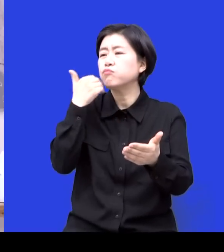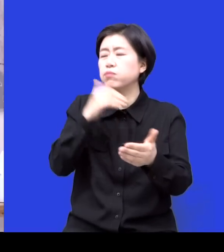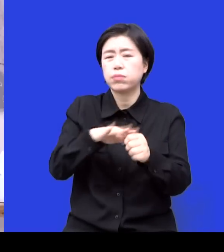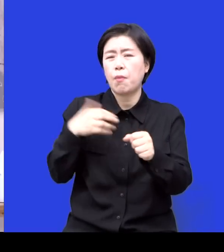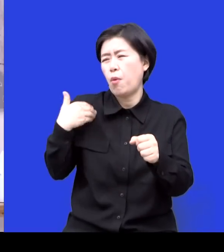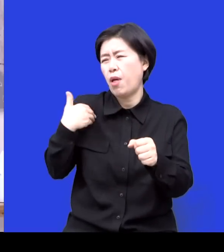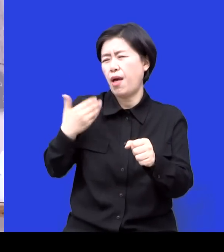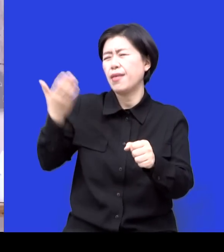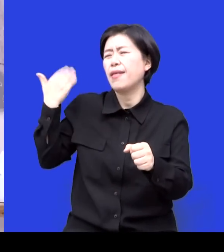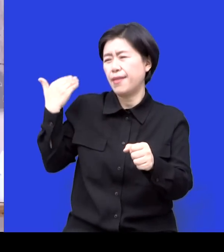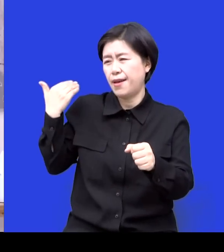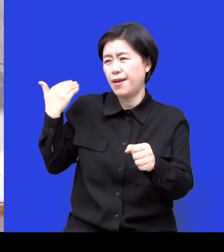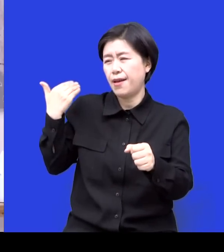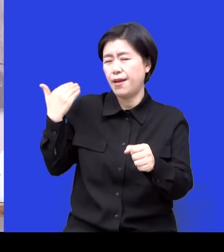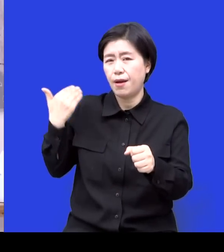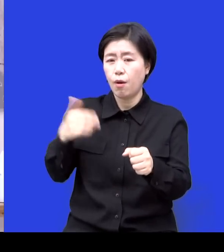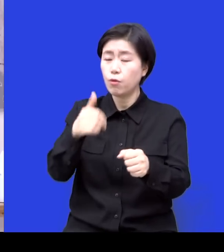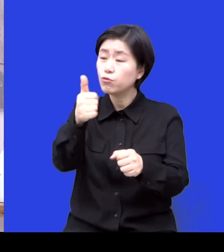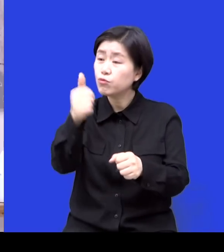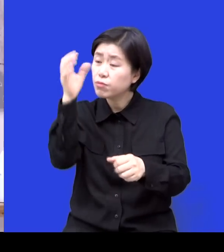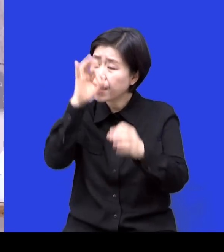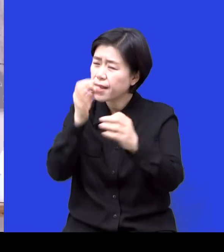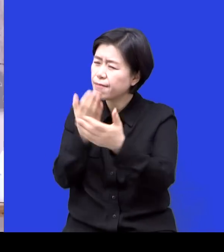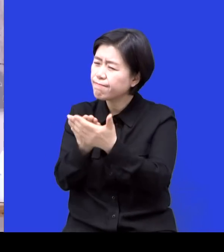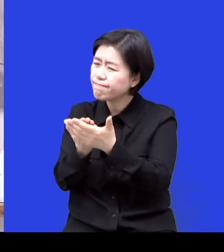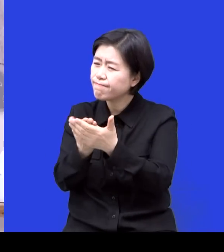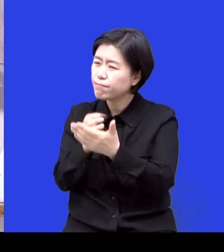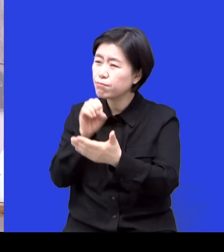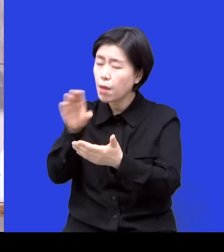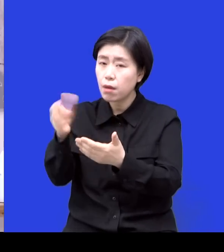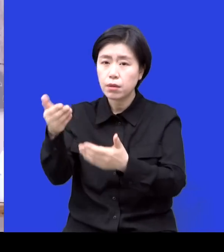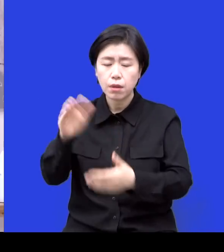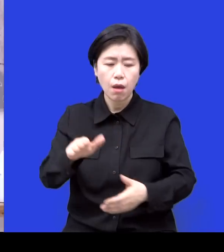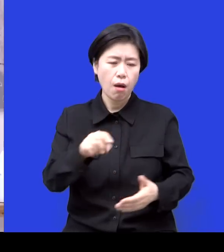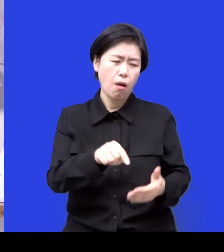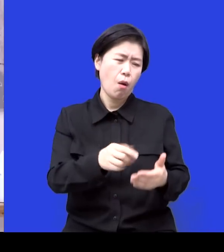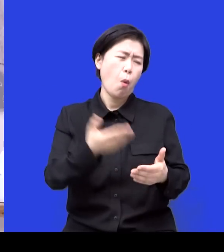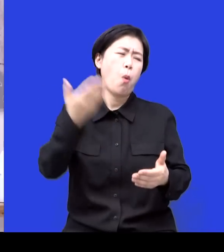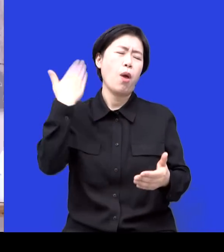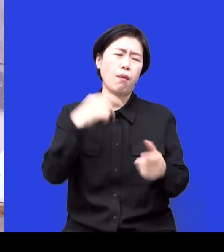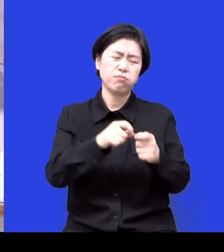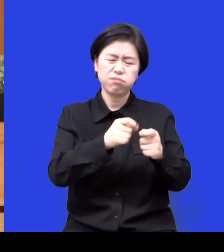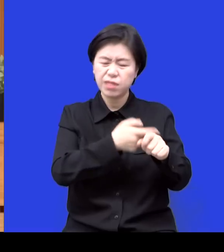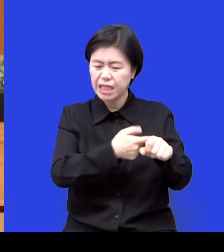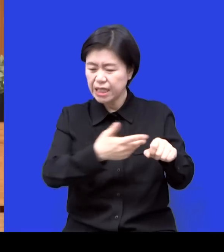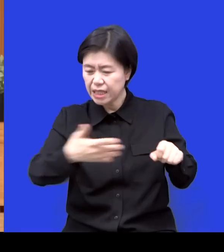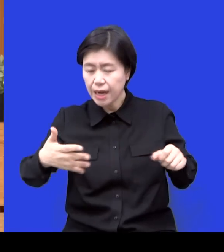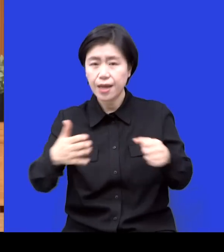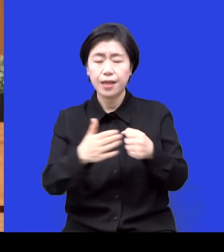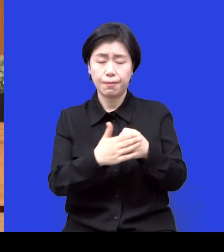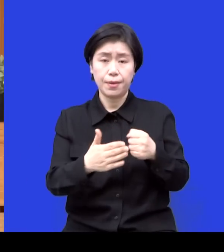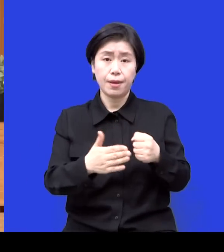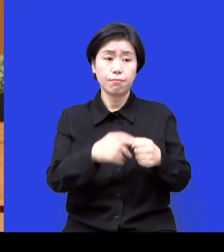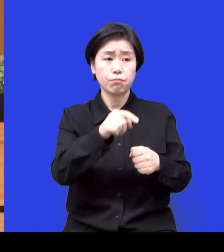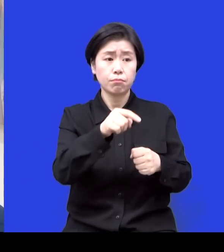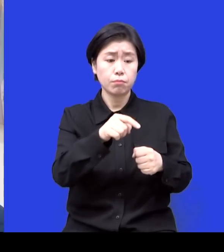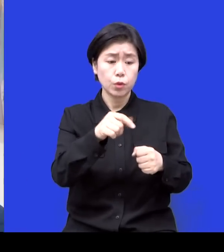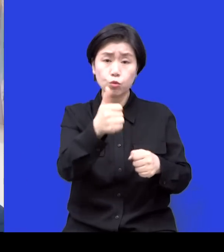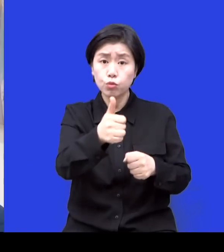오래돼가지고 주인을 찾을 방법이 없대요 그래서 계좌를 주시면 보내드릴 테니까 그러니까 그걸 병원비를